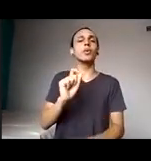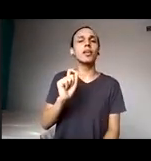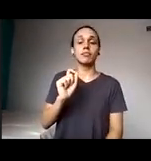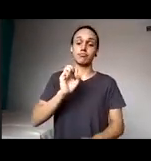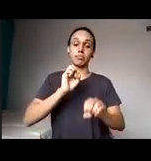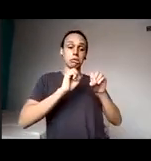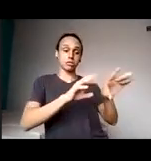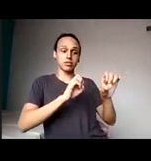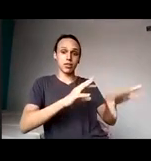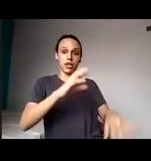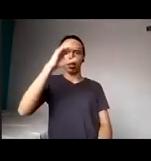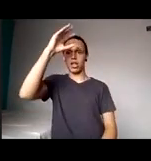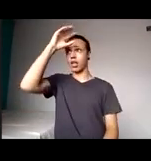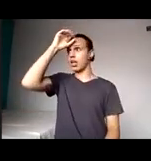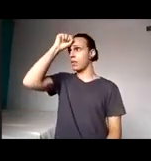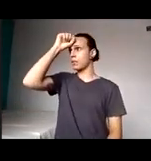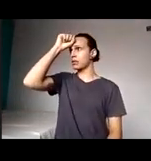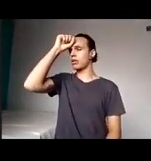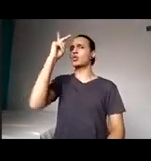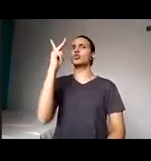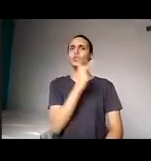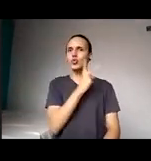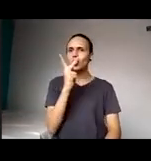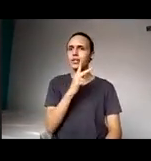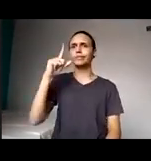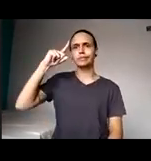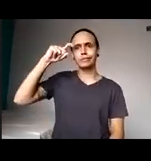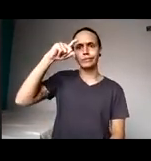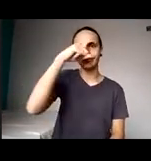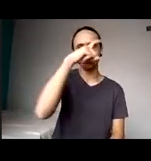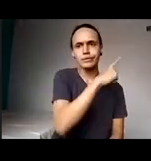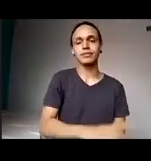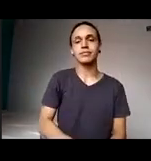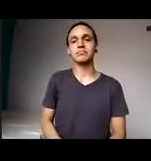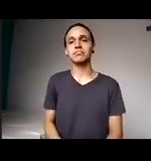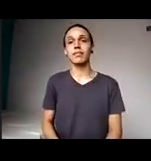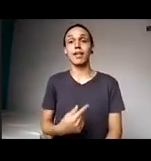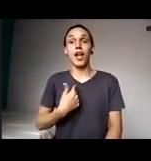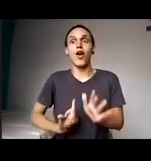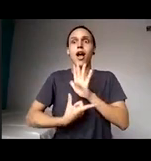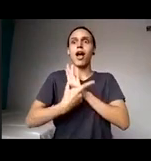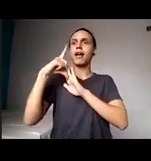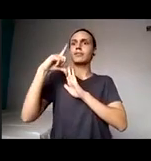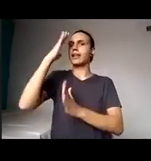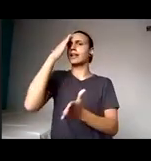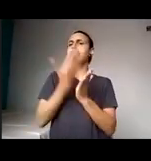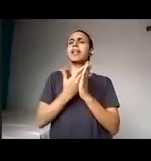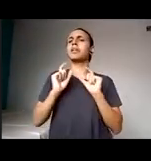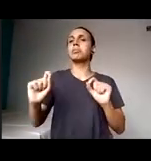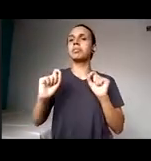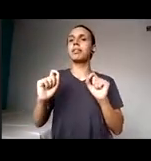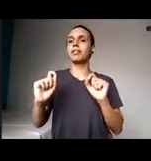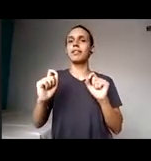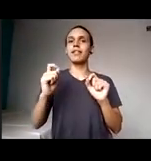verbinhos, sem vergonha, porque eu jurava que eu iria ensinar, acabava